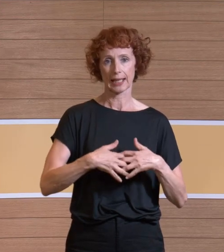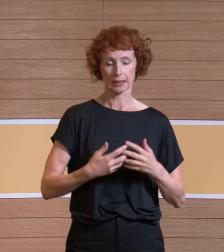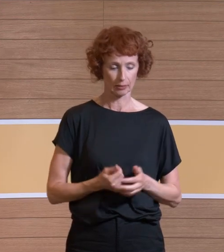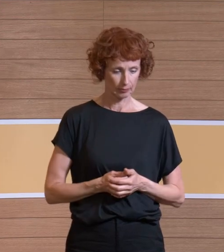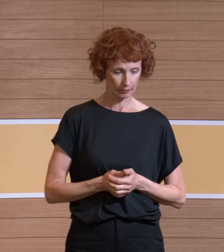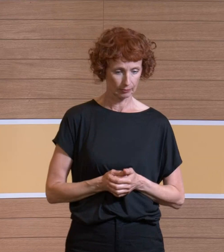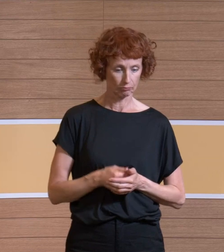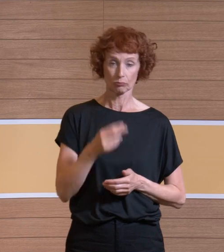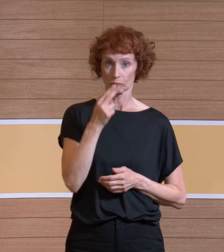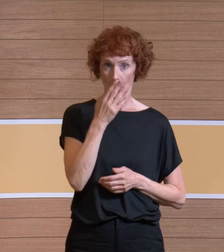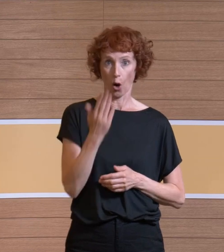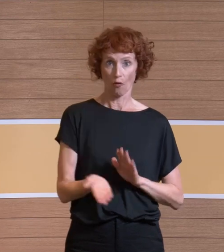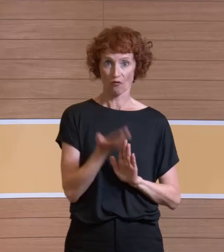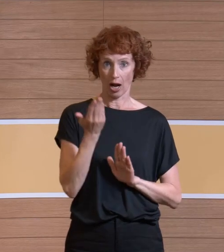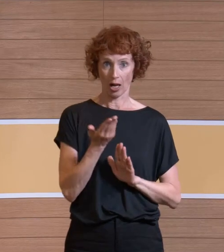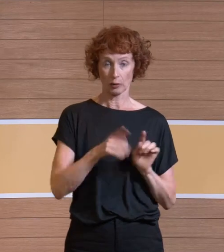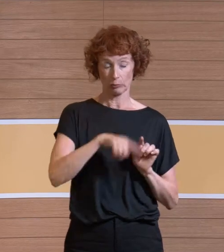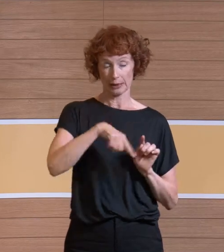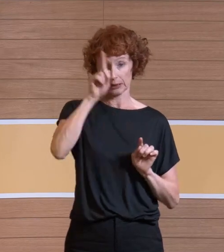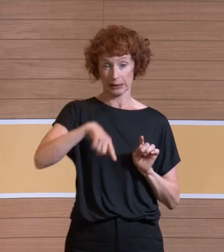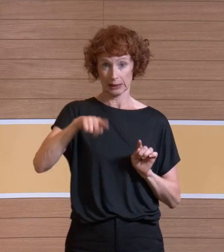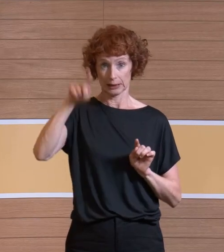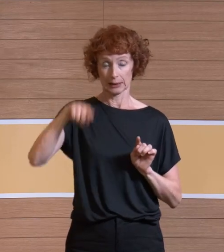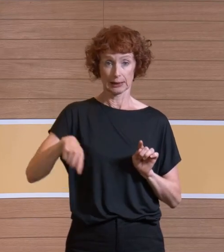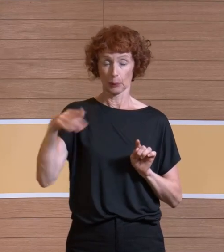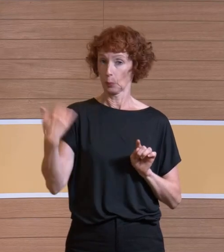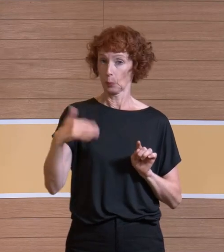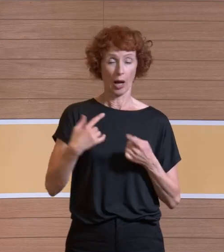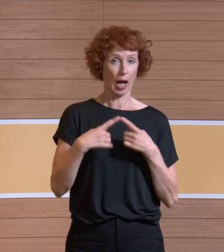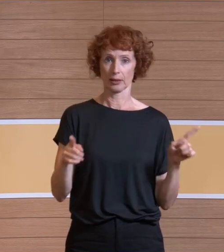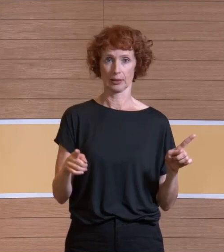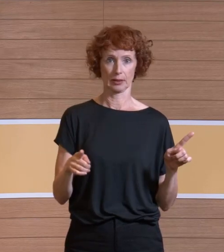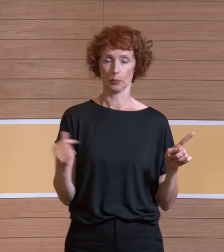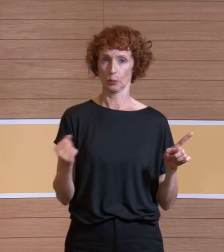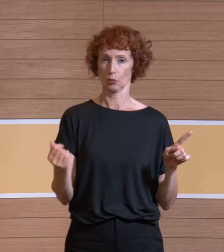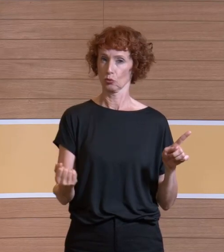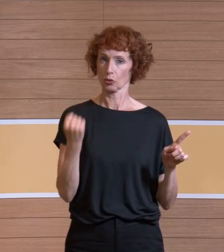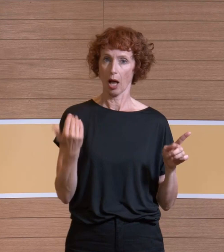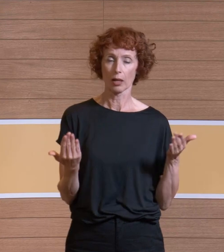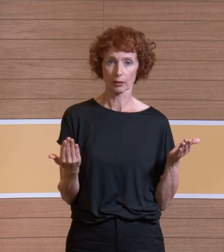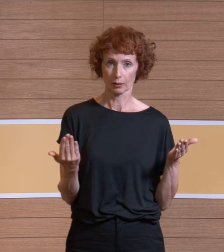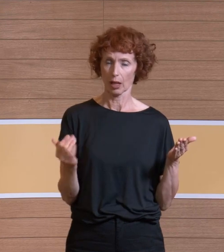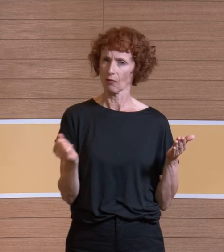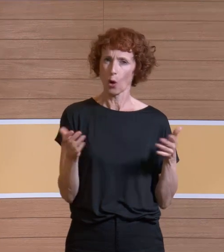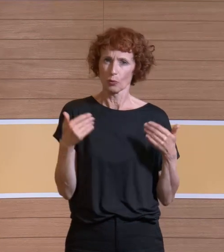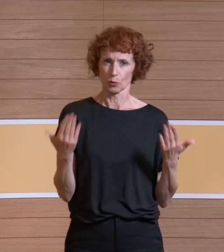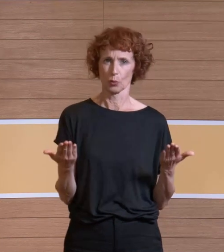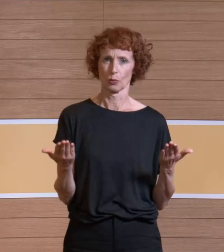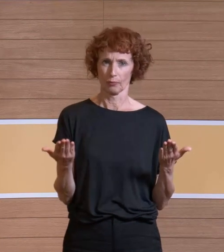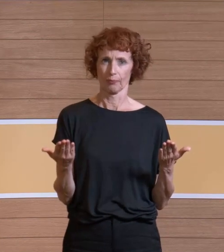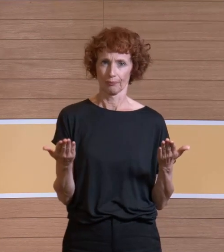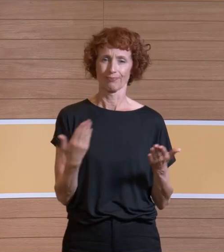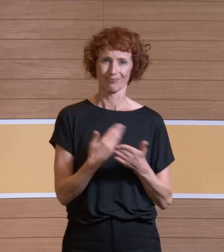Verlauf der Partikelkonzentration da ganz anders aussieht. Da haben wir so einen Zickzack nach oben und nach unten. Und warum ist das so? Naja, weil in den